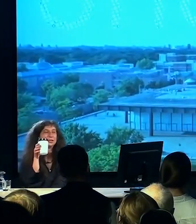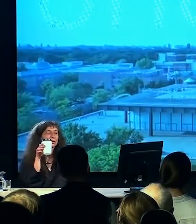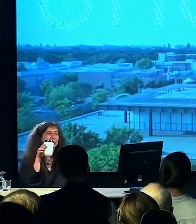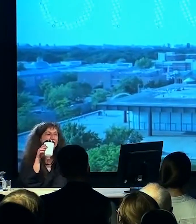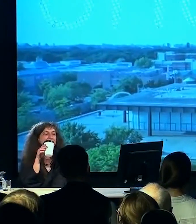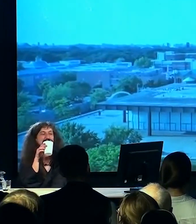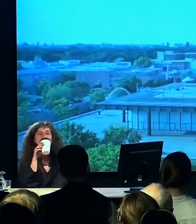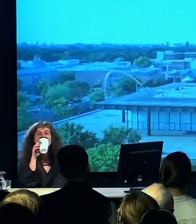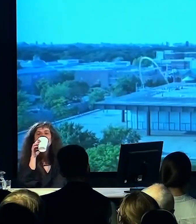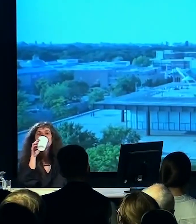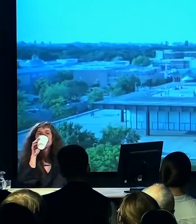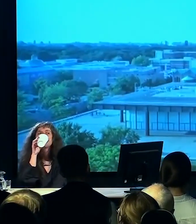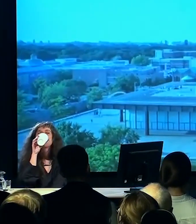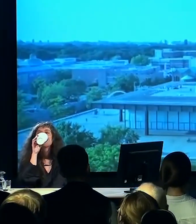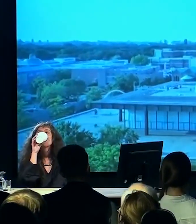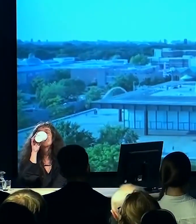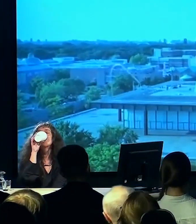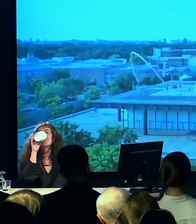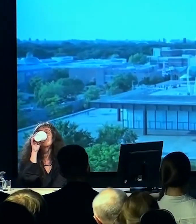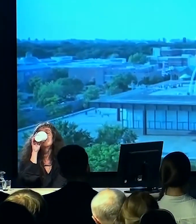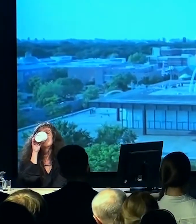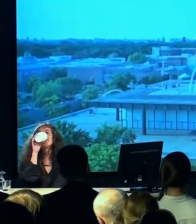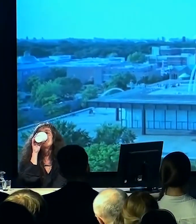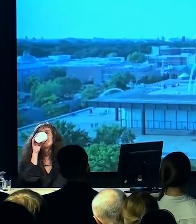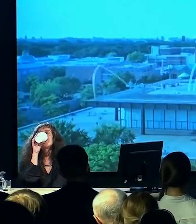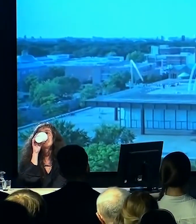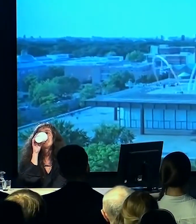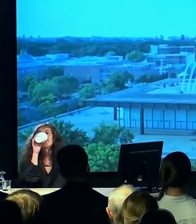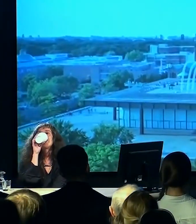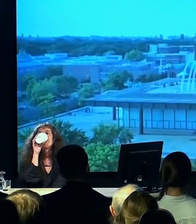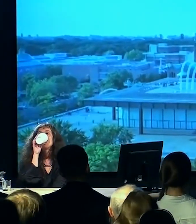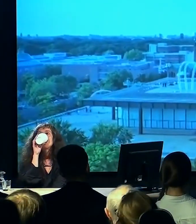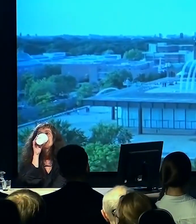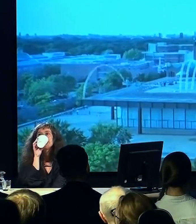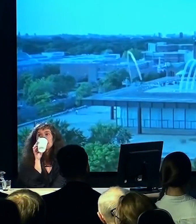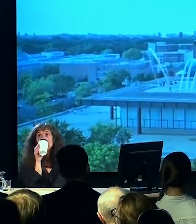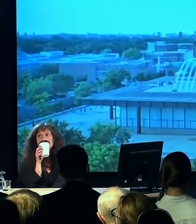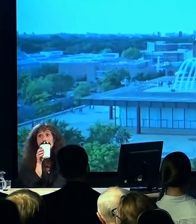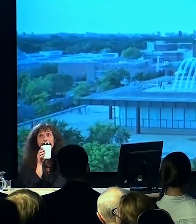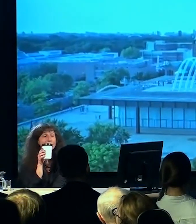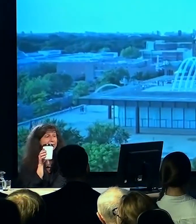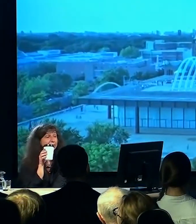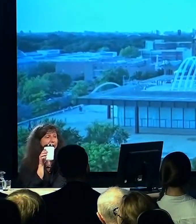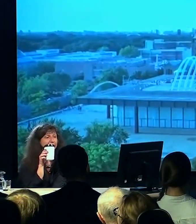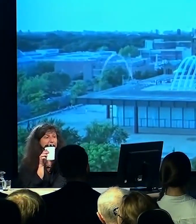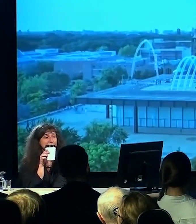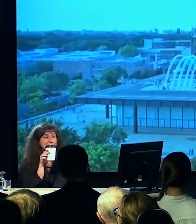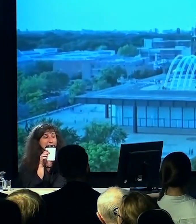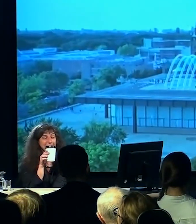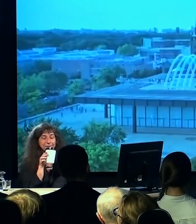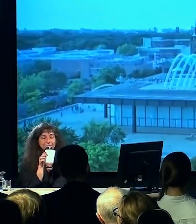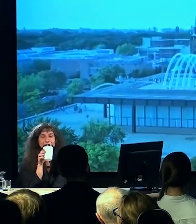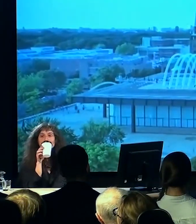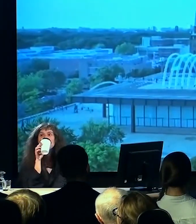На плоской крыше невысокого здания установлена конструкция из надувных дуг, которые протянулись через крышу. Около